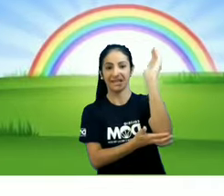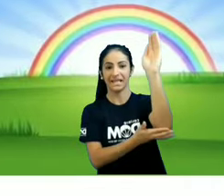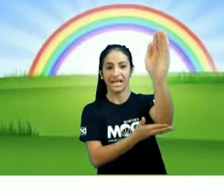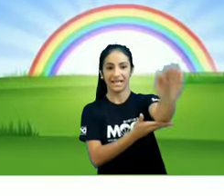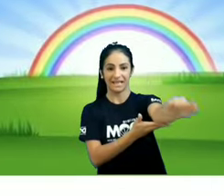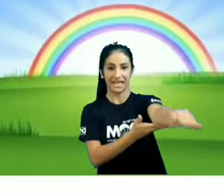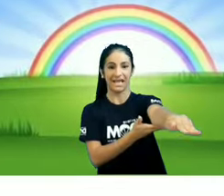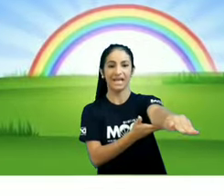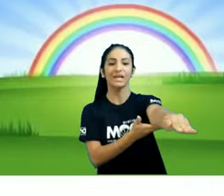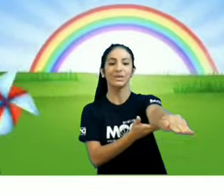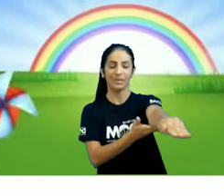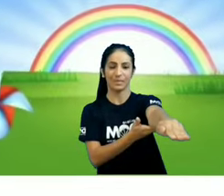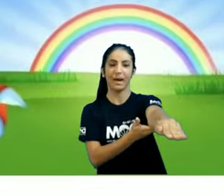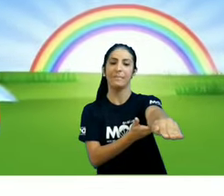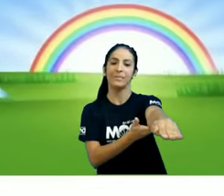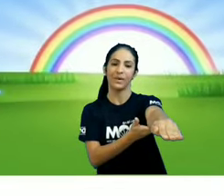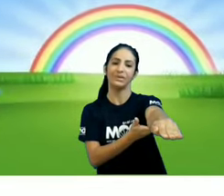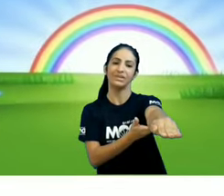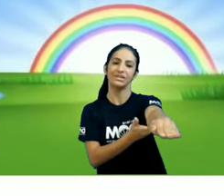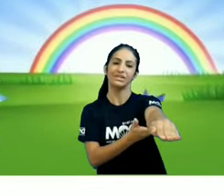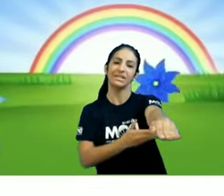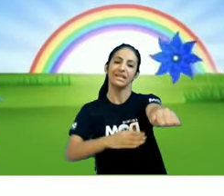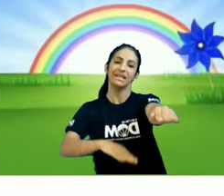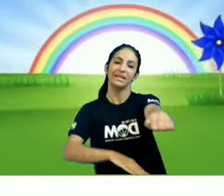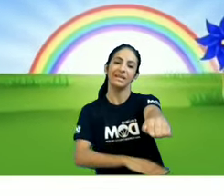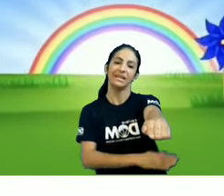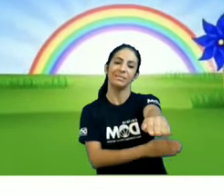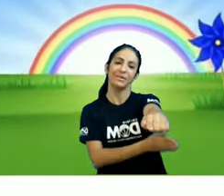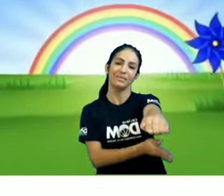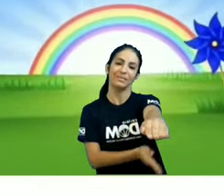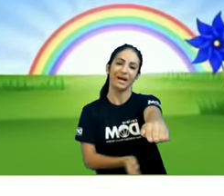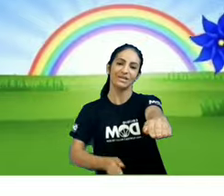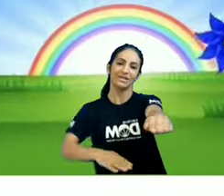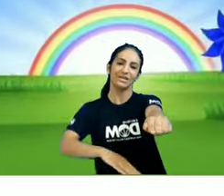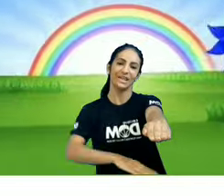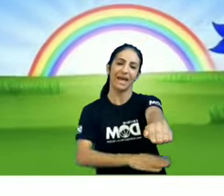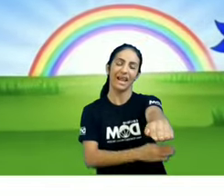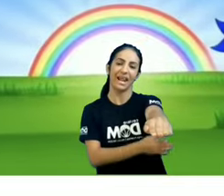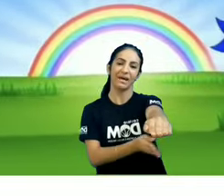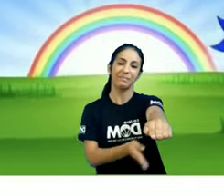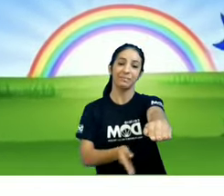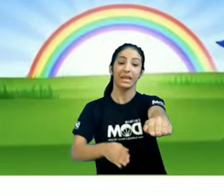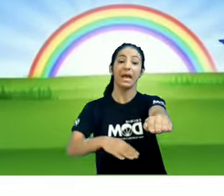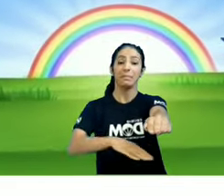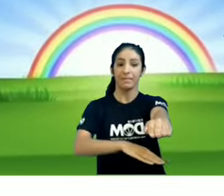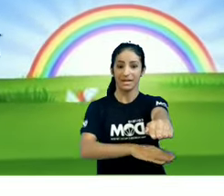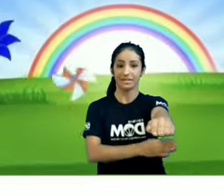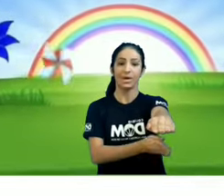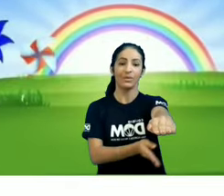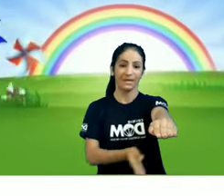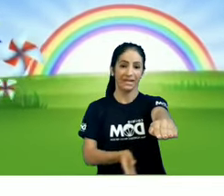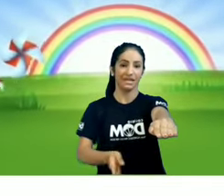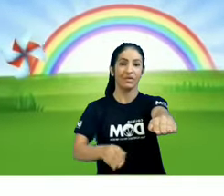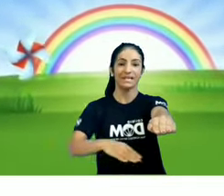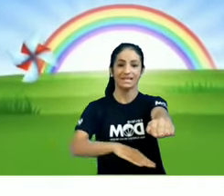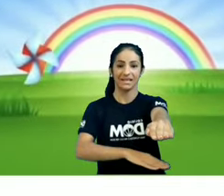tem uma ponte E por baixo dela E por um rio assim